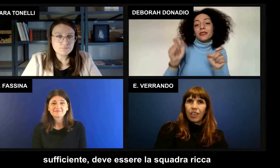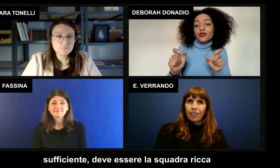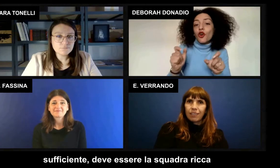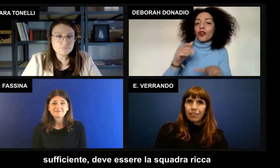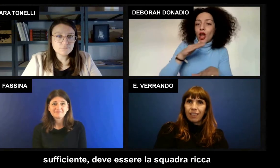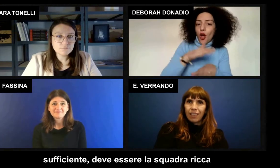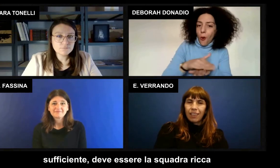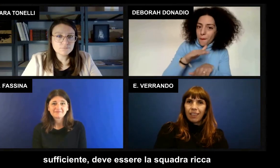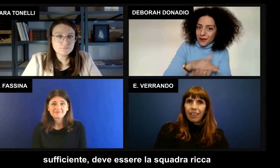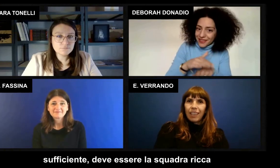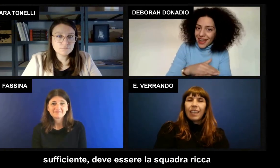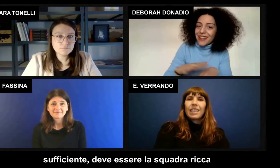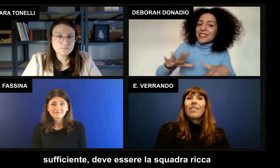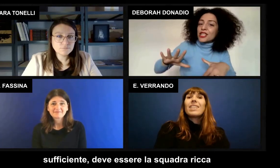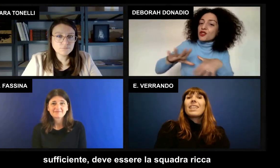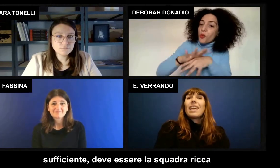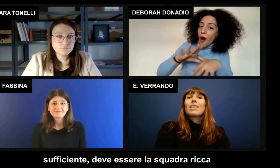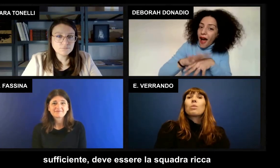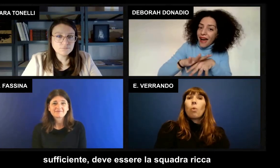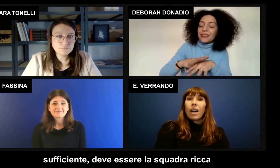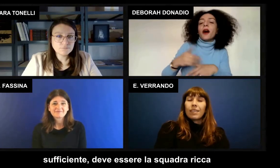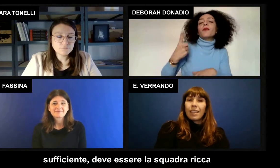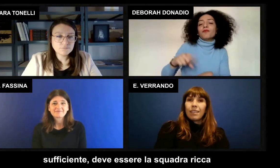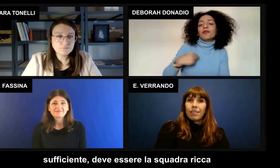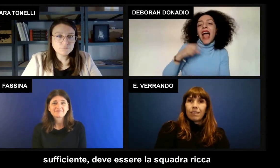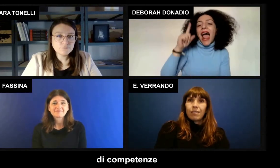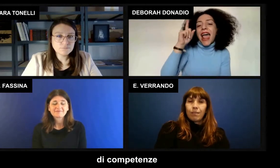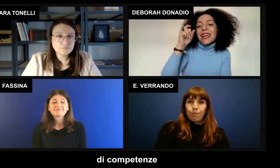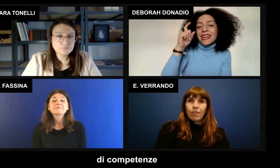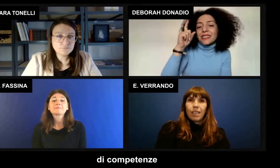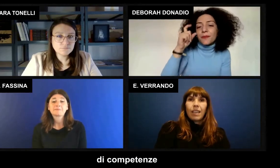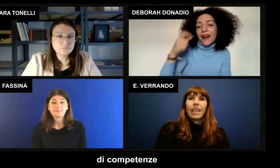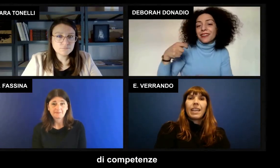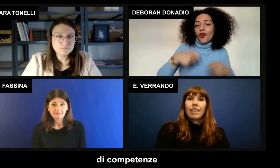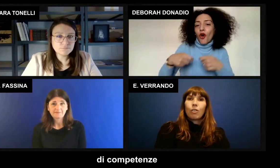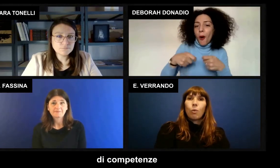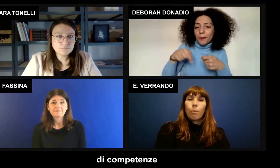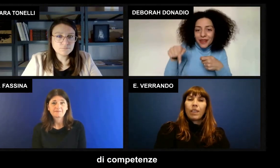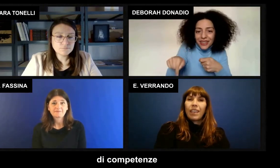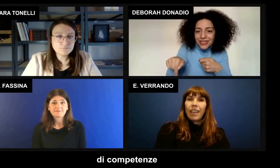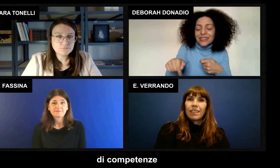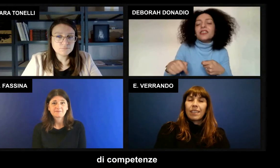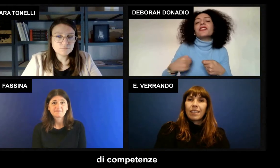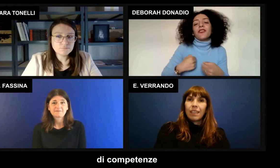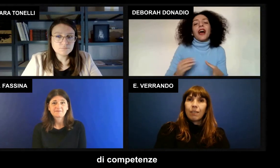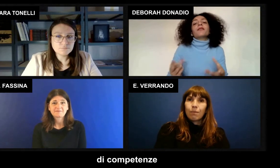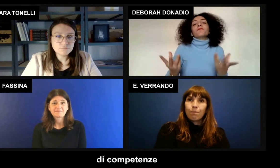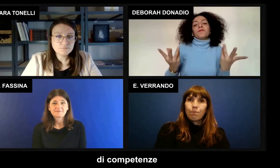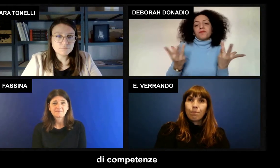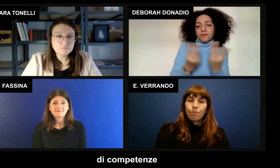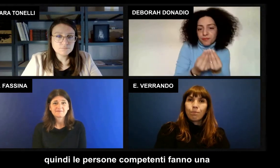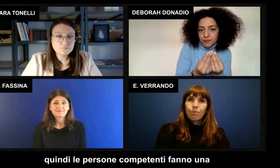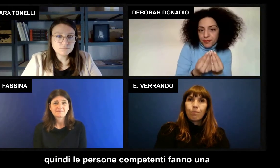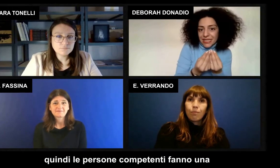sufficiente deve essere la squadra ricca di competenze